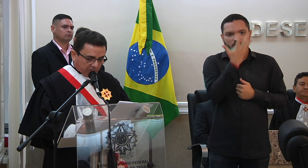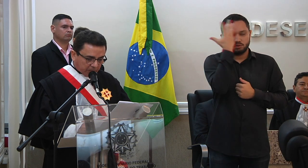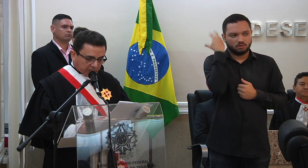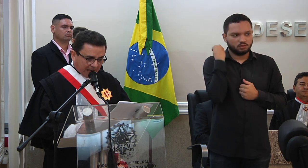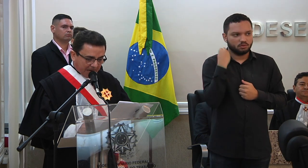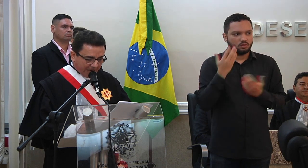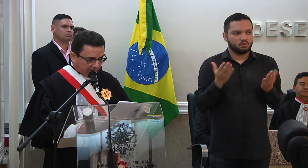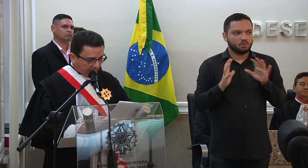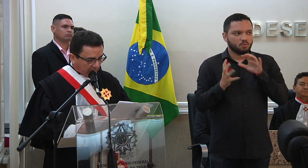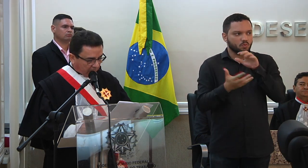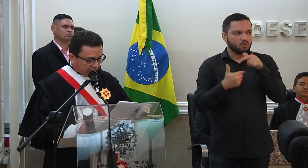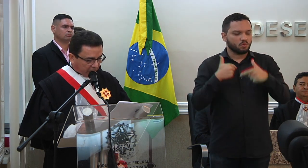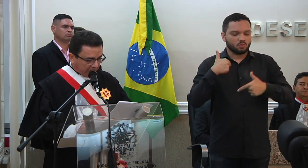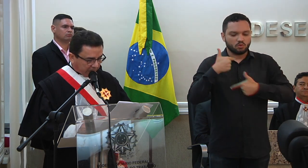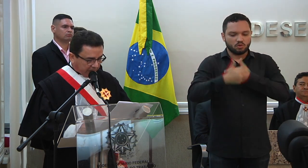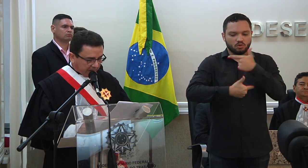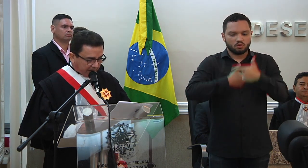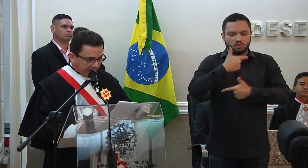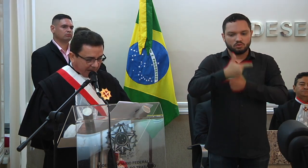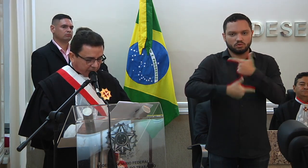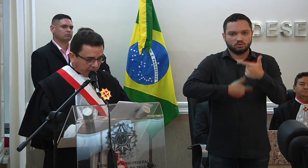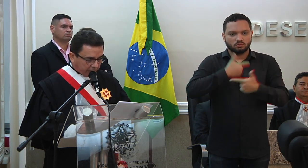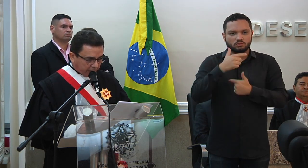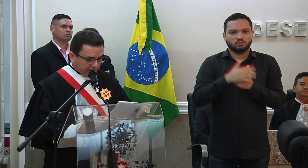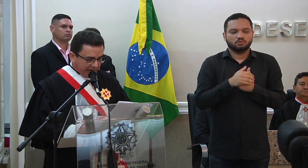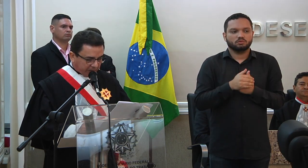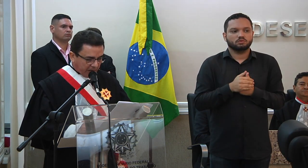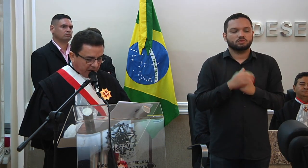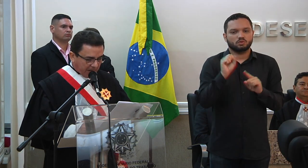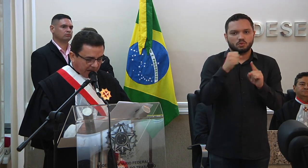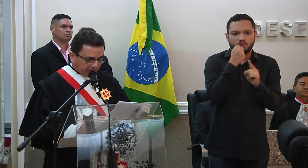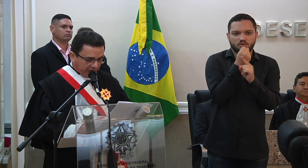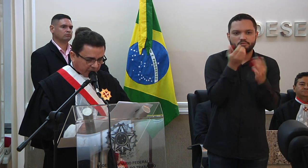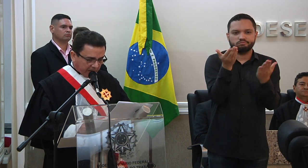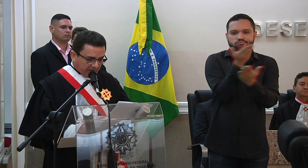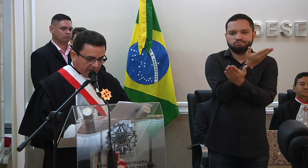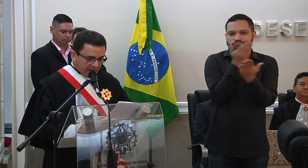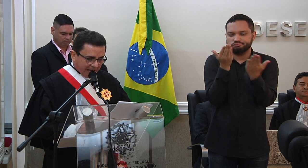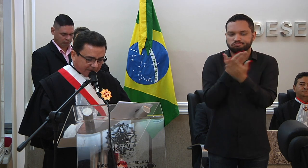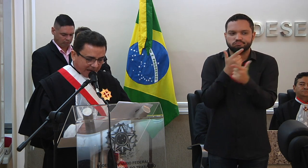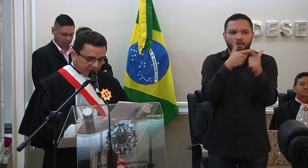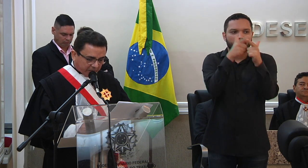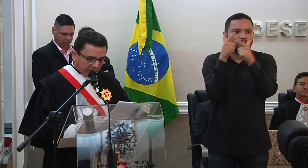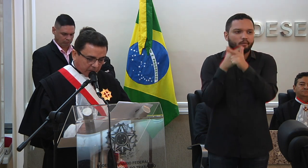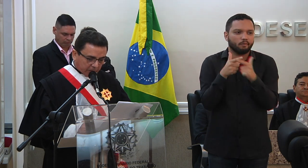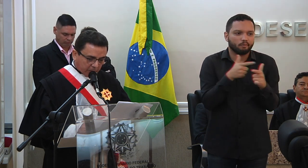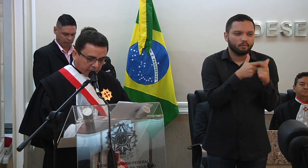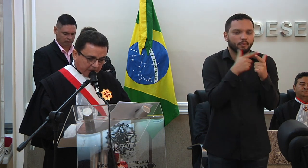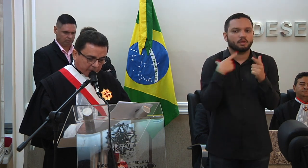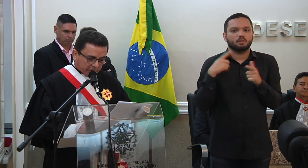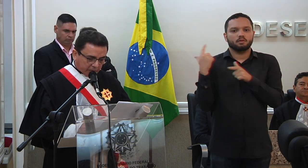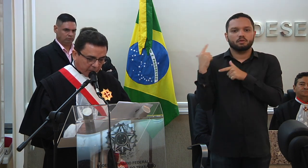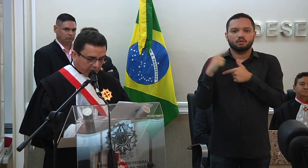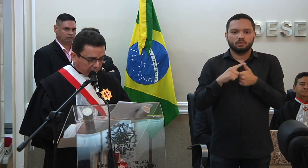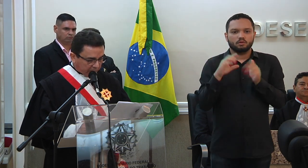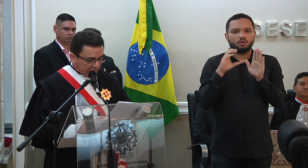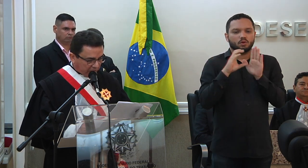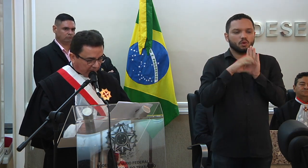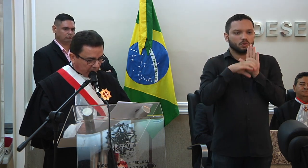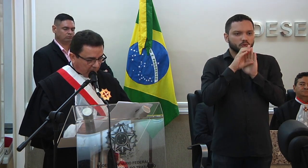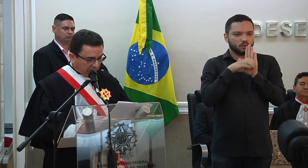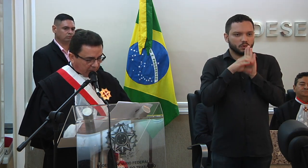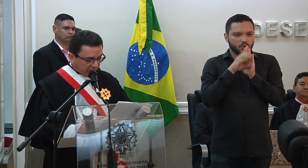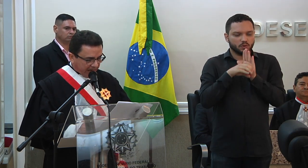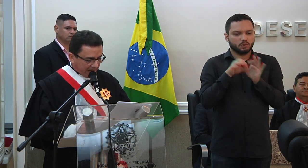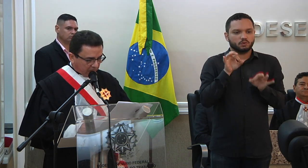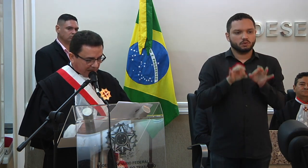que no mundo do trabalho os choques entre as relações sociais em emergência e a tradição dos conceitos jurídicos